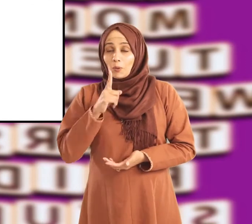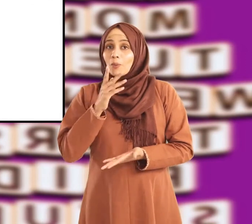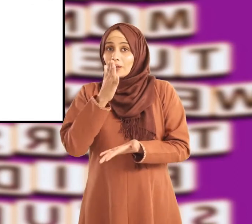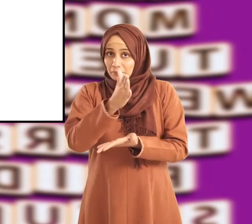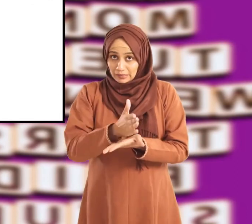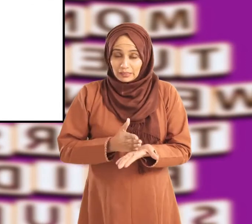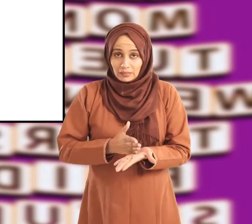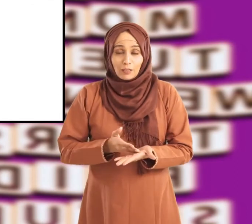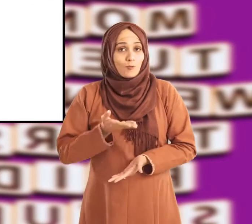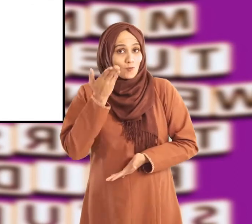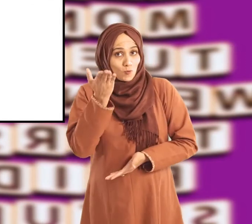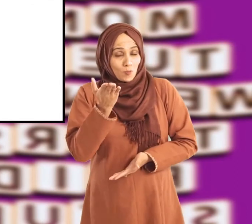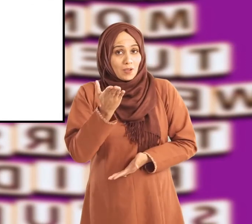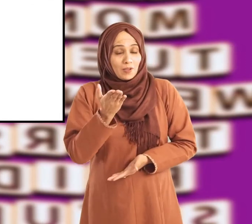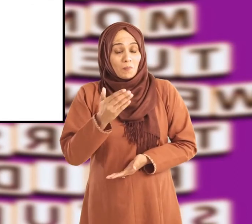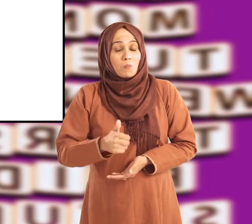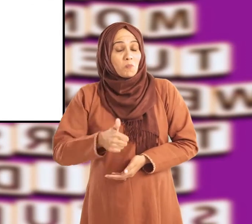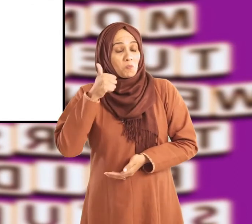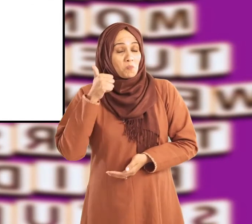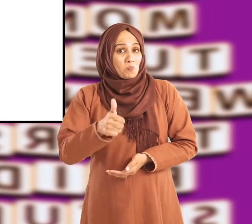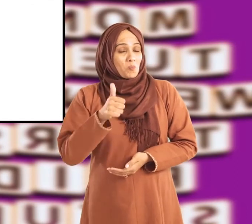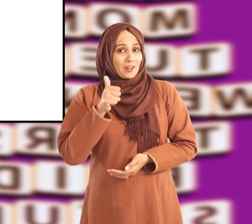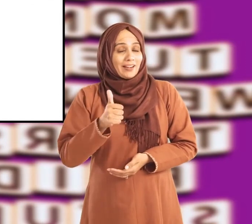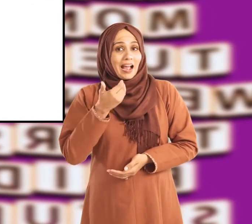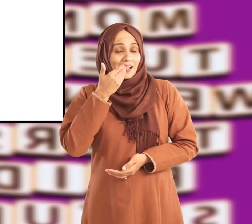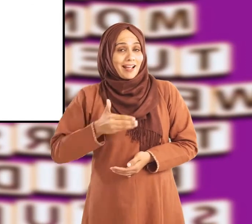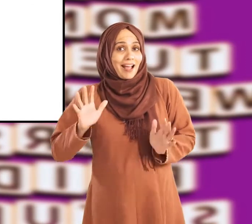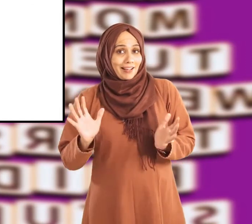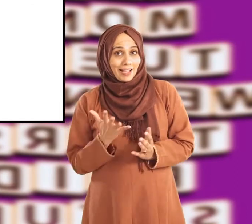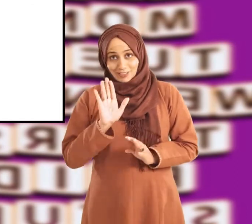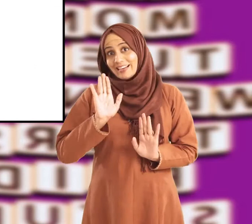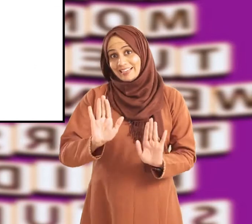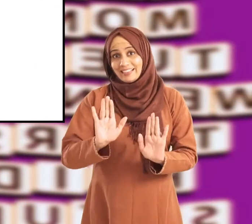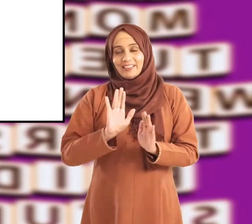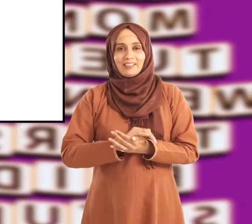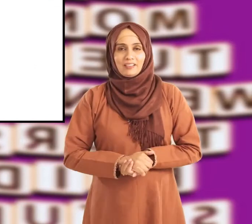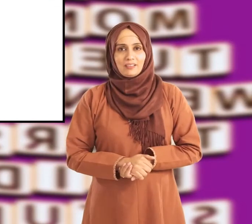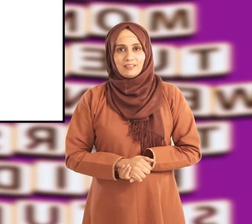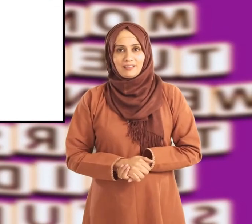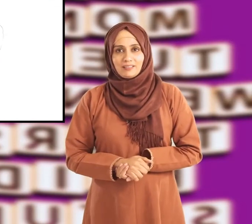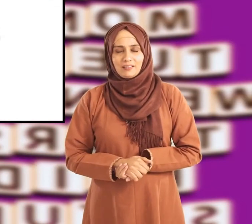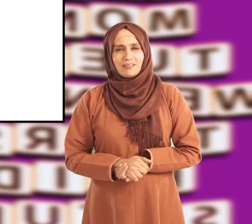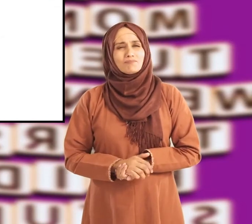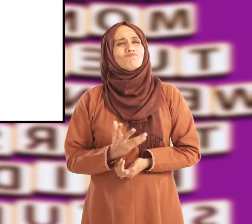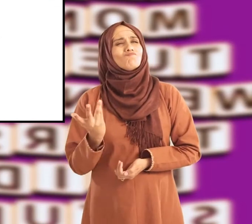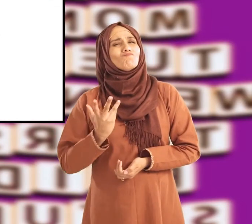پر تمہارے لیے بہت زبردست سپرائز بھی ہے کیا ہو سکتا ہے یہ